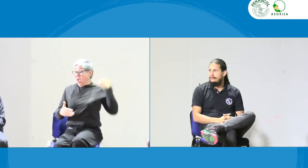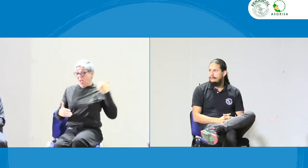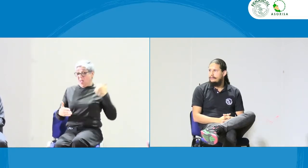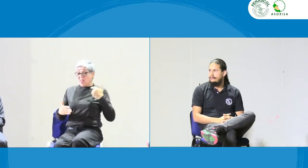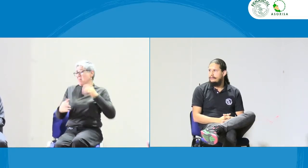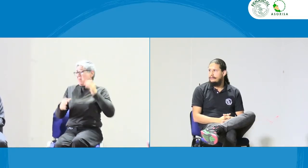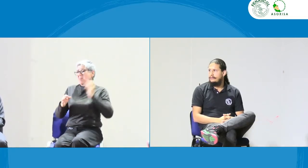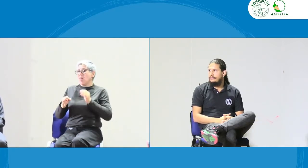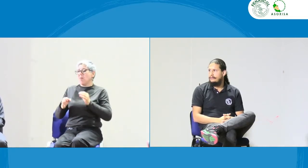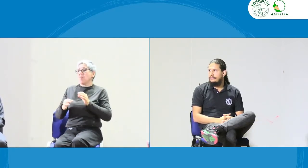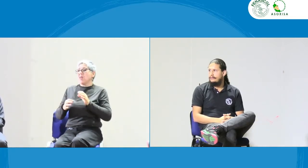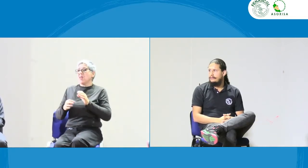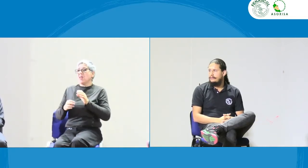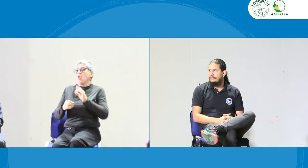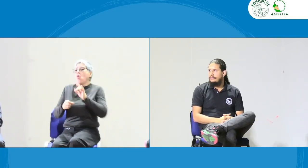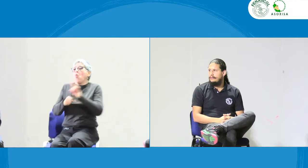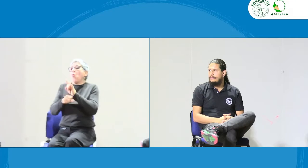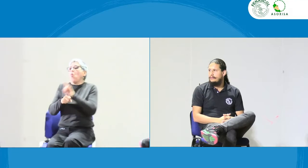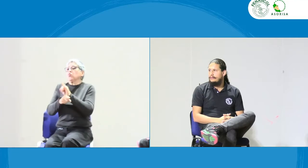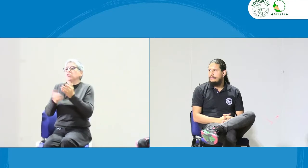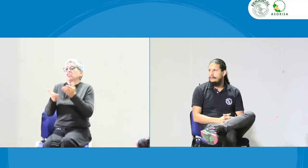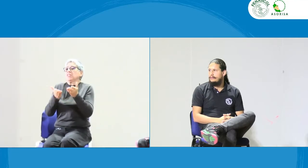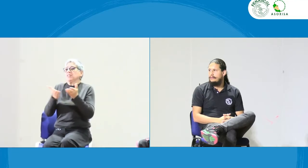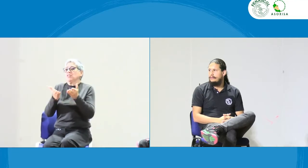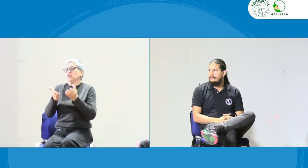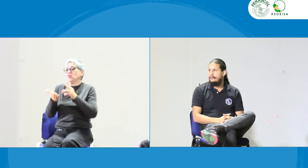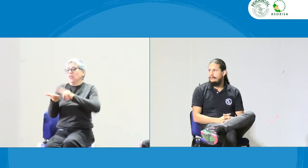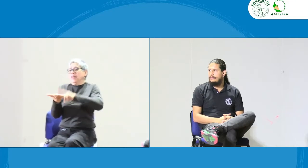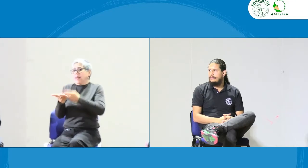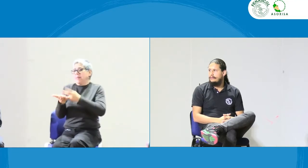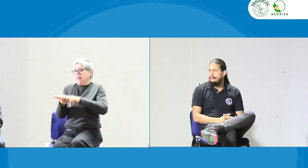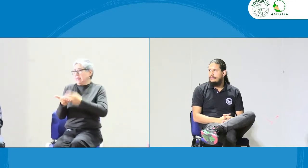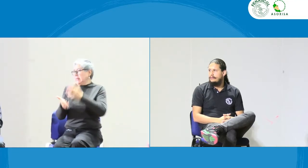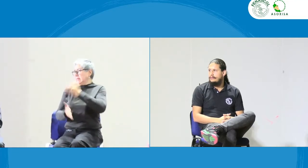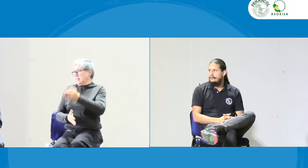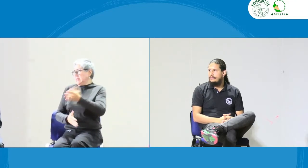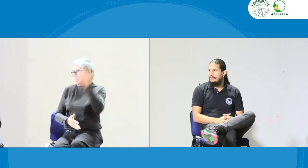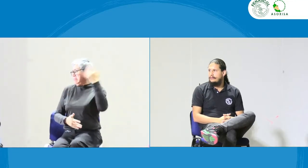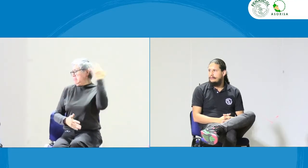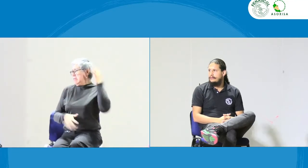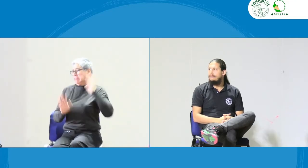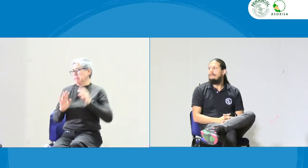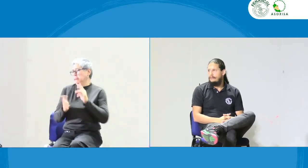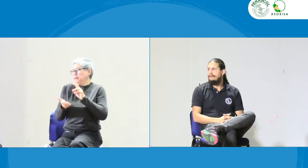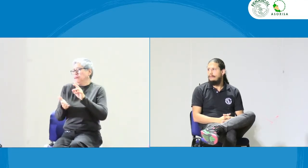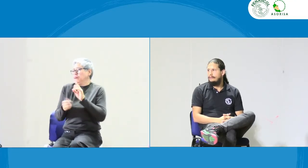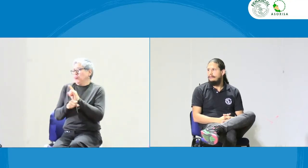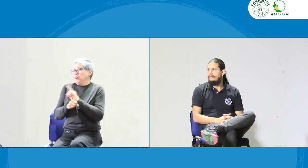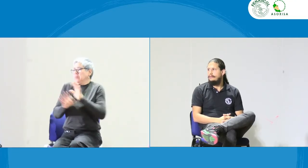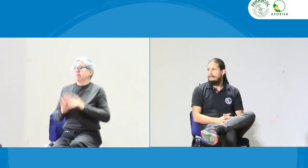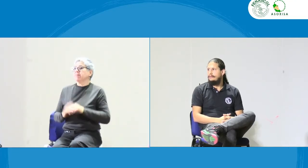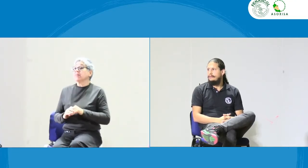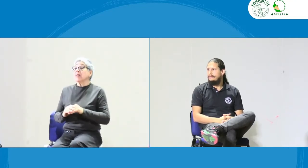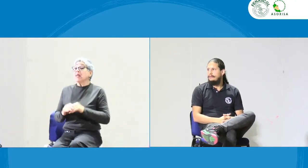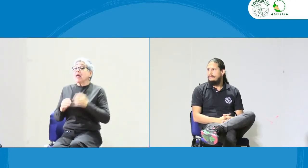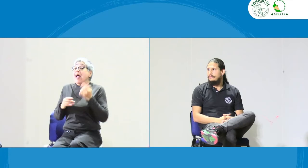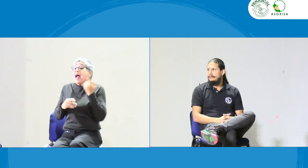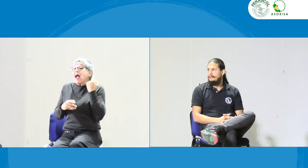bueno, anteriormente se usaba el servicio de interpretación. Y